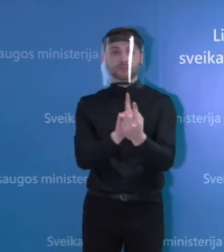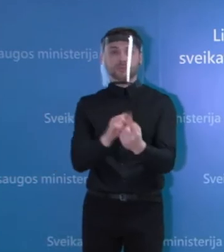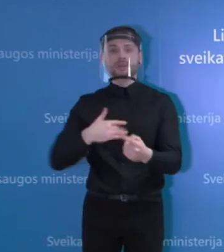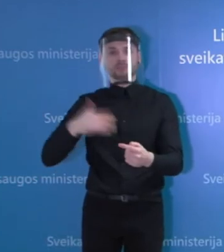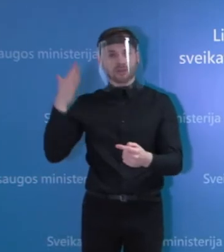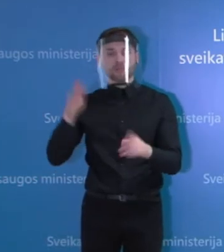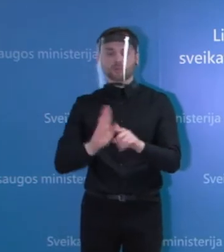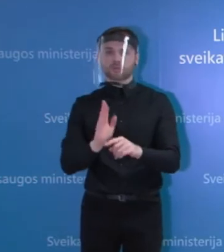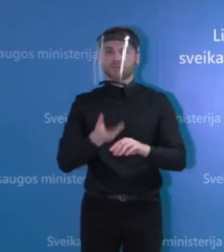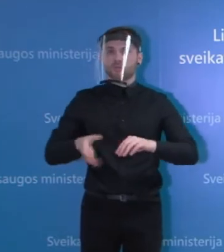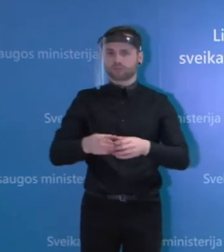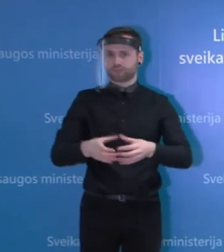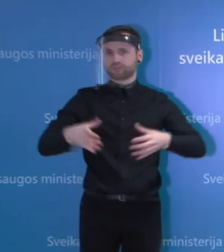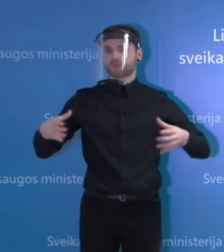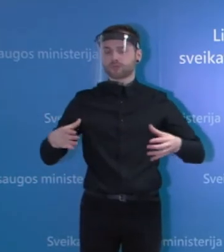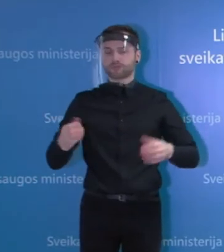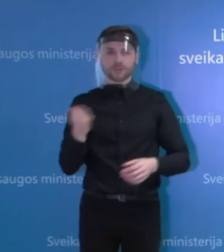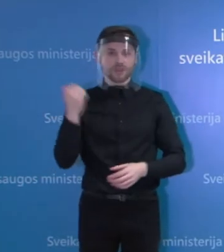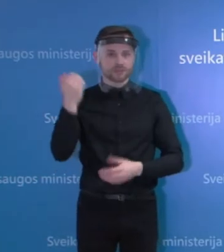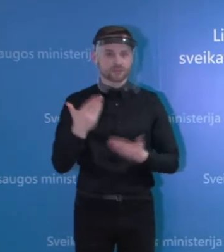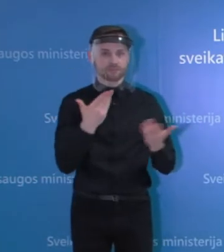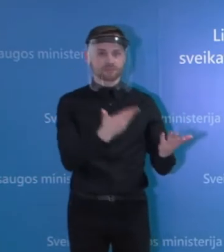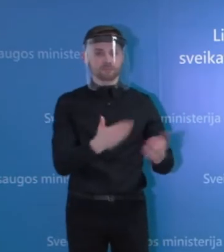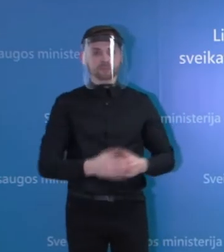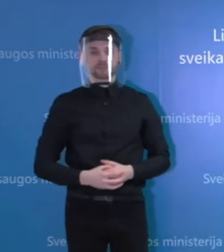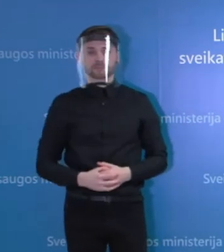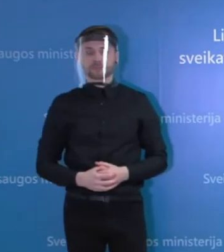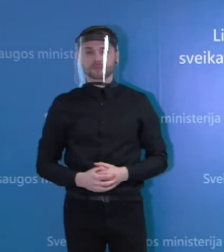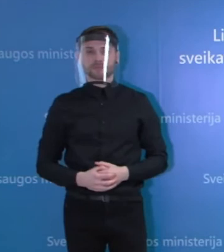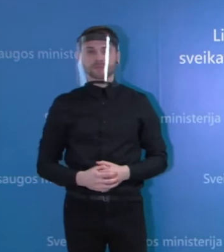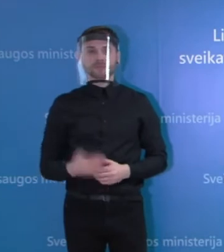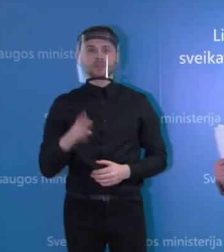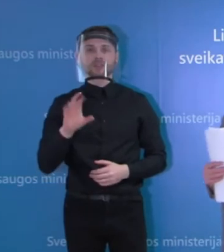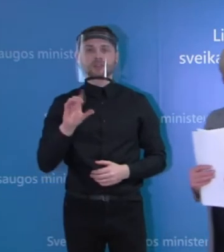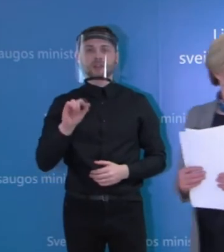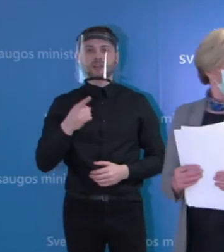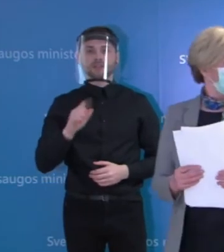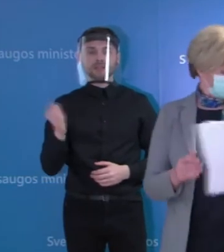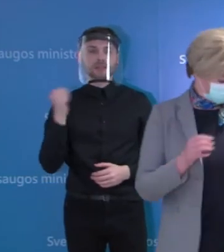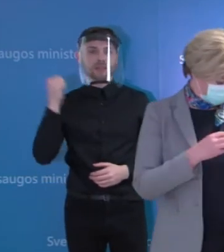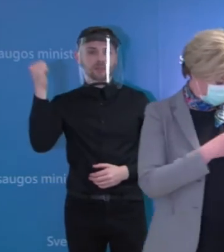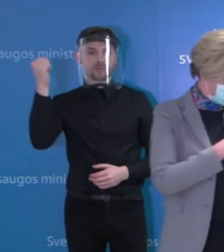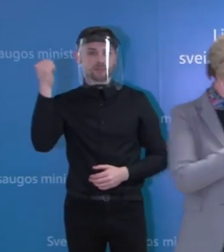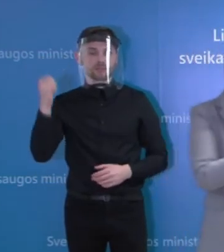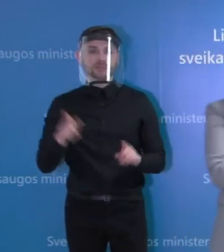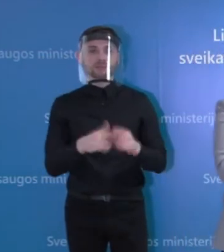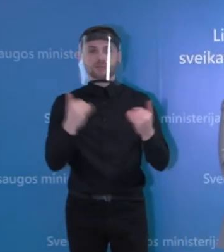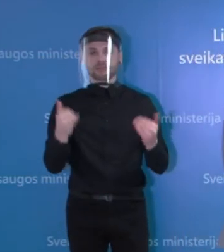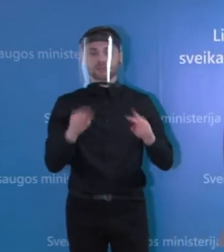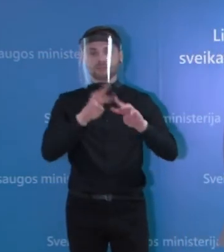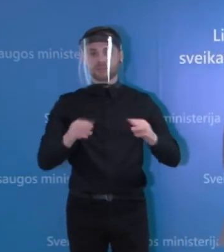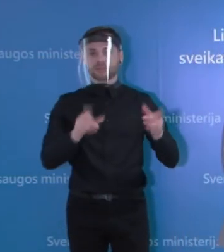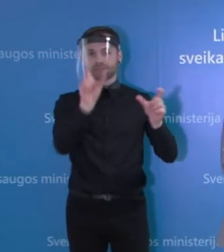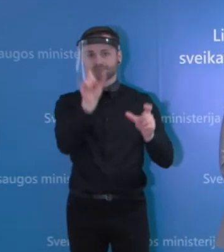daugiau. Ačiū. Ačiū Jums, Rolanda. Dabar kviečiu prie tribūnos